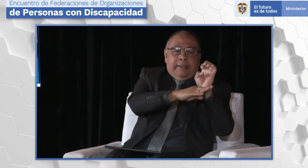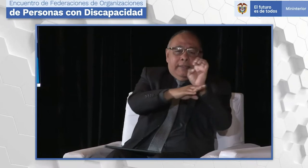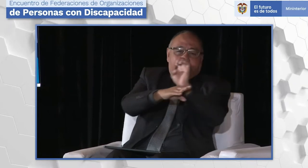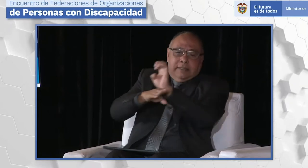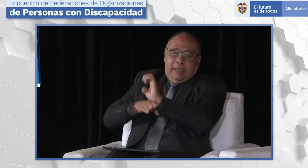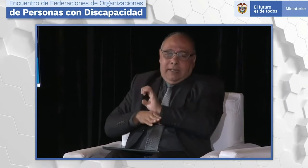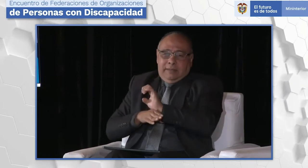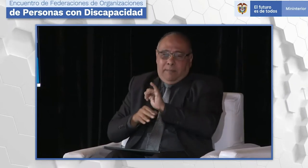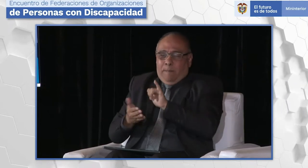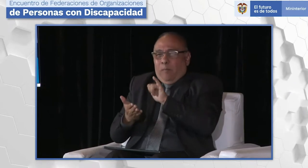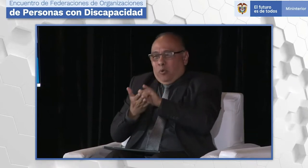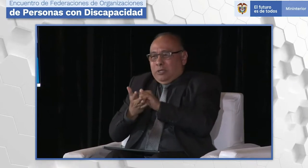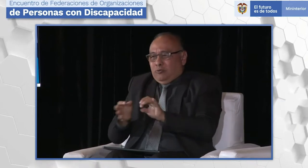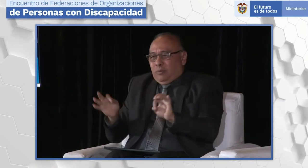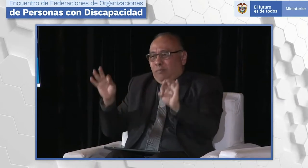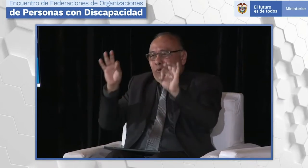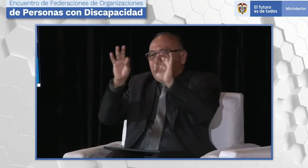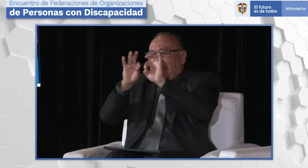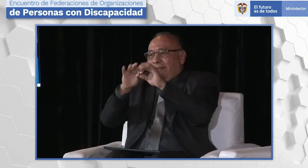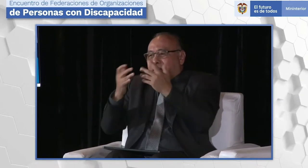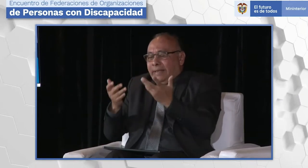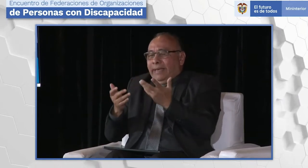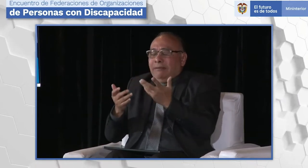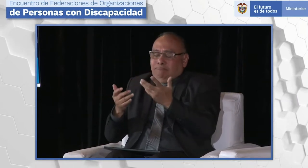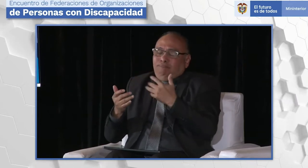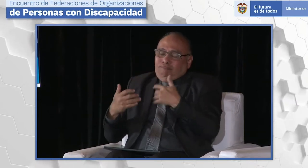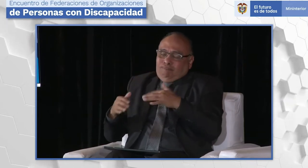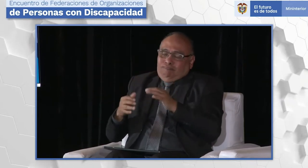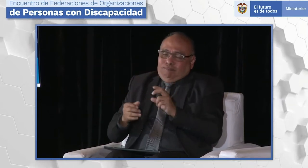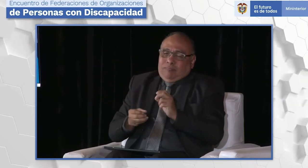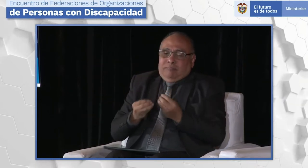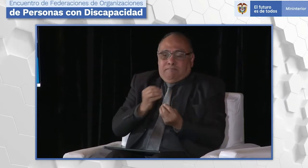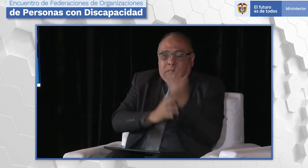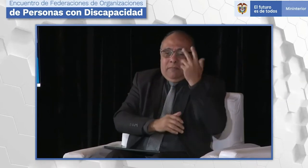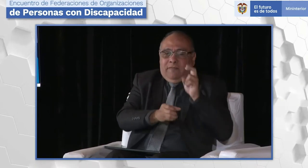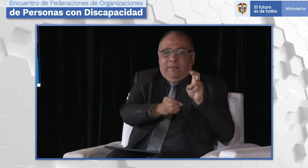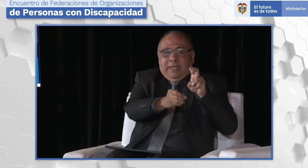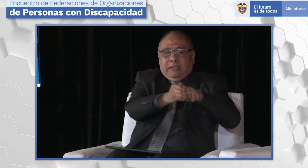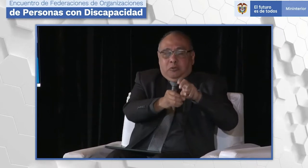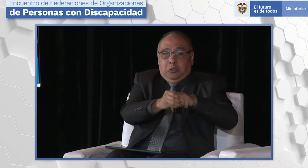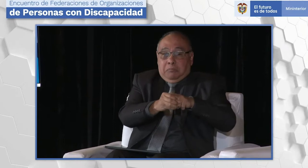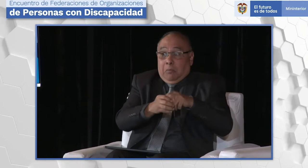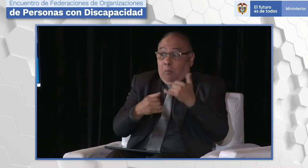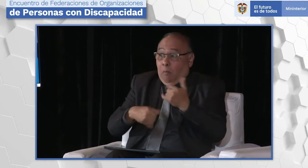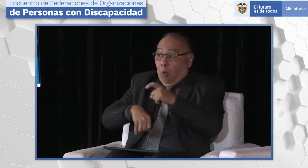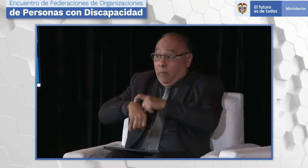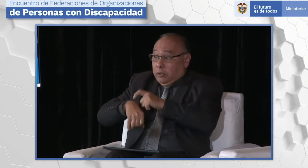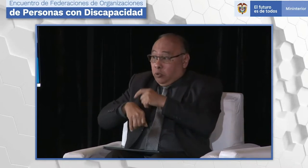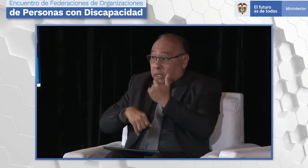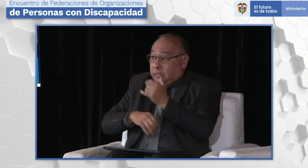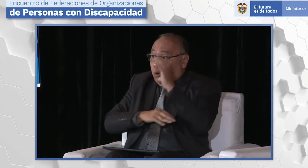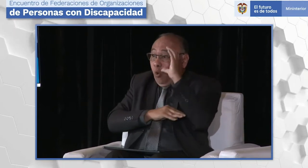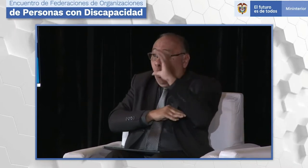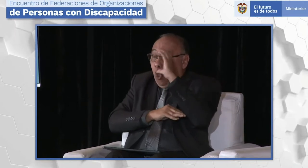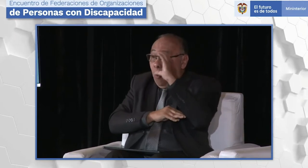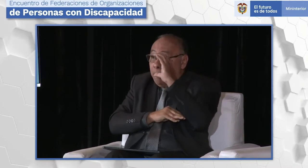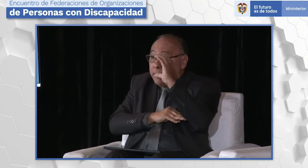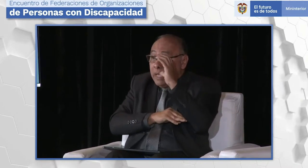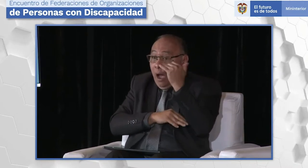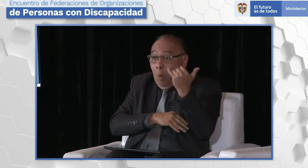y la federación representa frente a las diferentes entidades y frente al gobierno. Entonces, eso es como lo importante, saber que primero debe existir